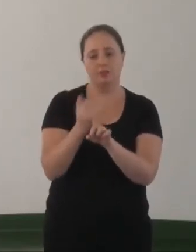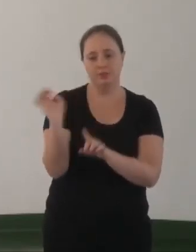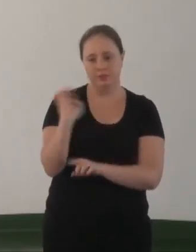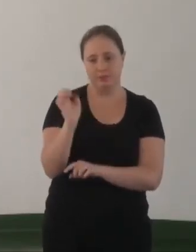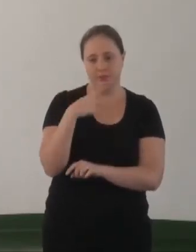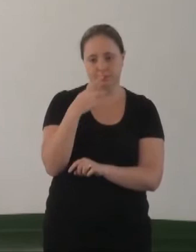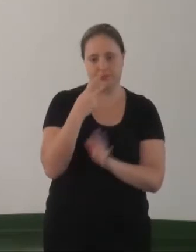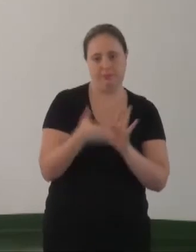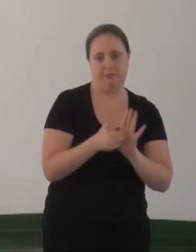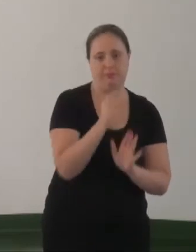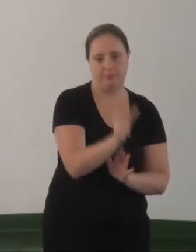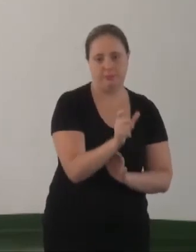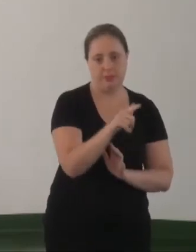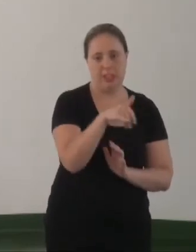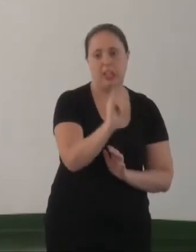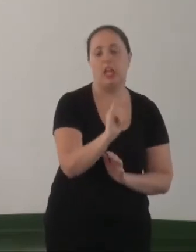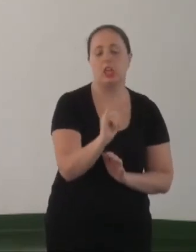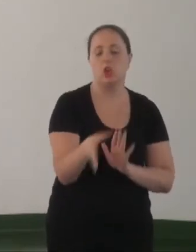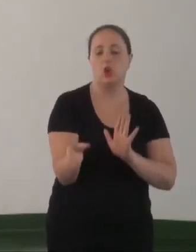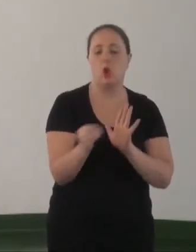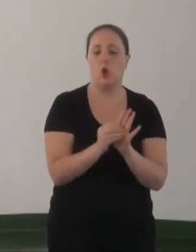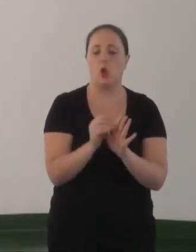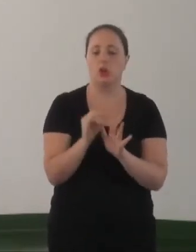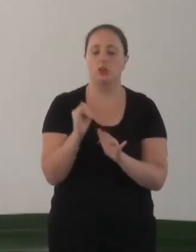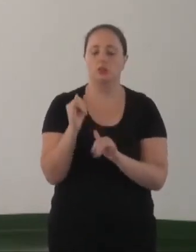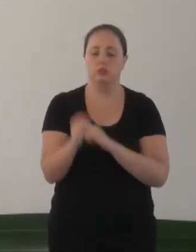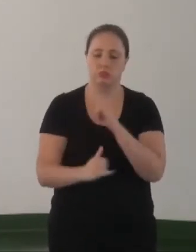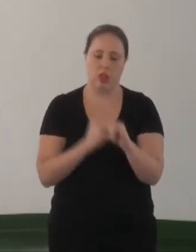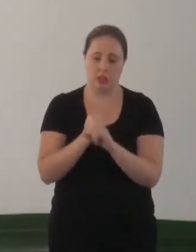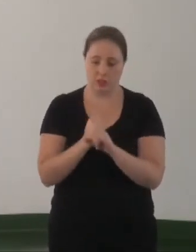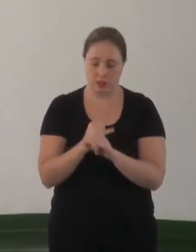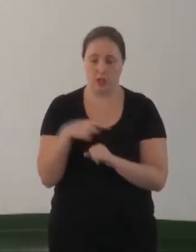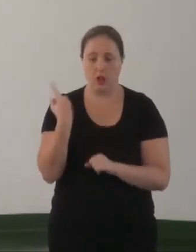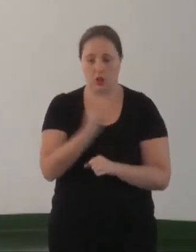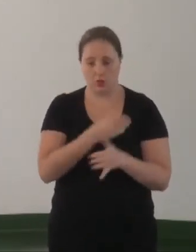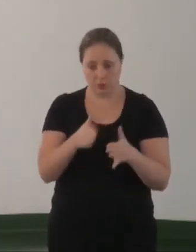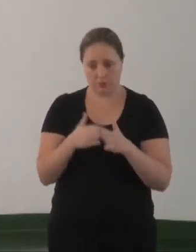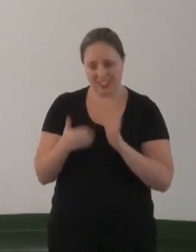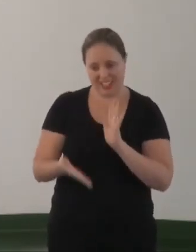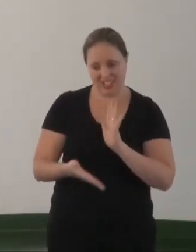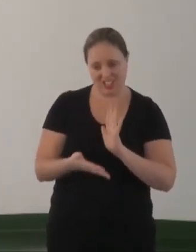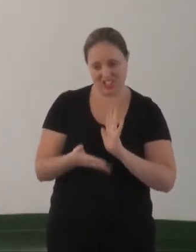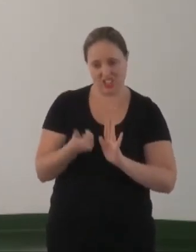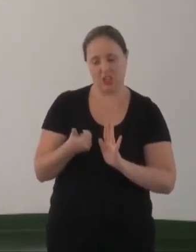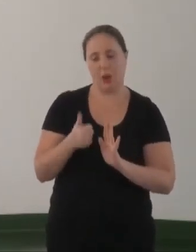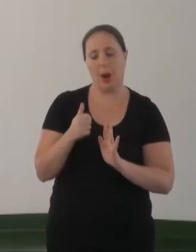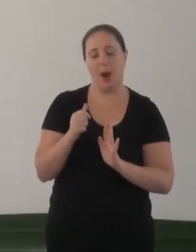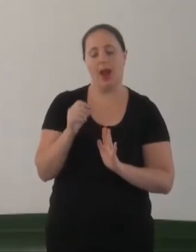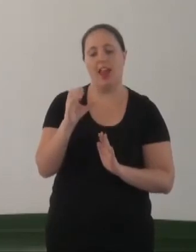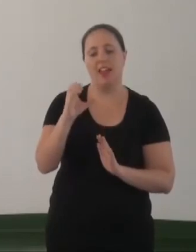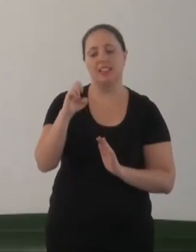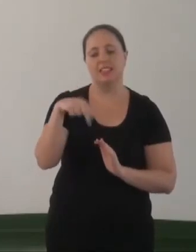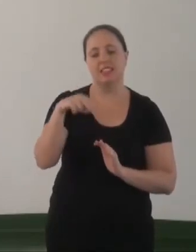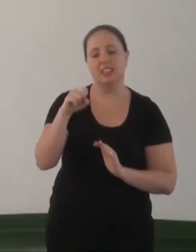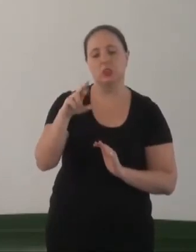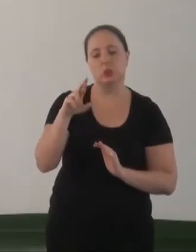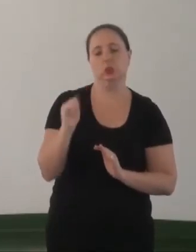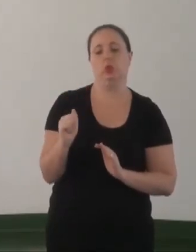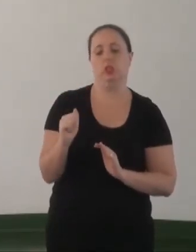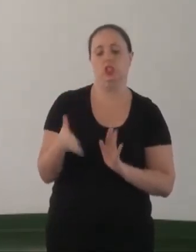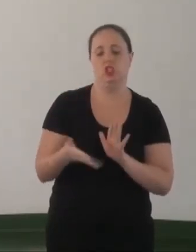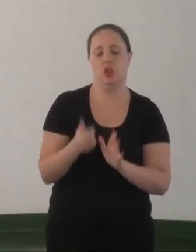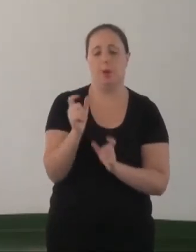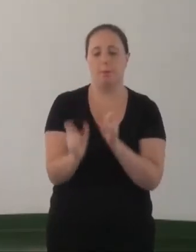e essa palavra não entra dentro do computador, que é de uso público. Então, a gente pede que se retire essas palavras da censura de dentro